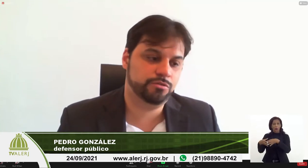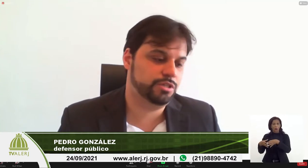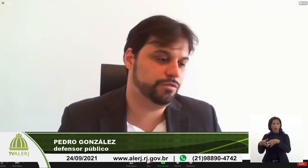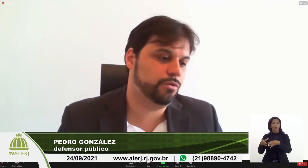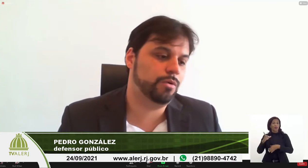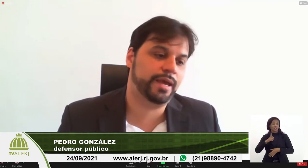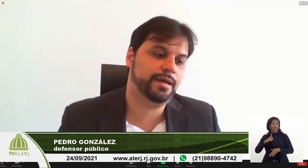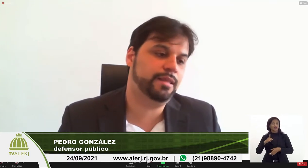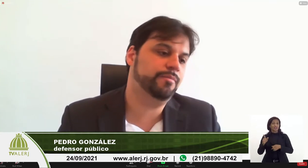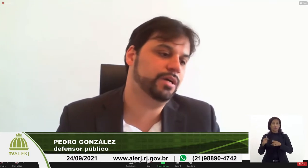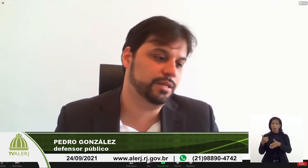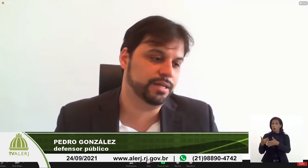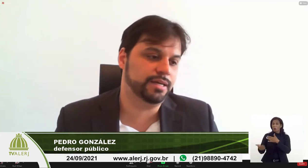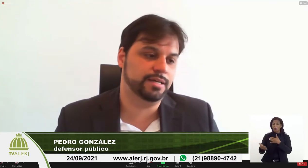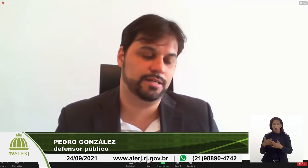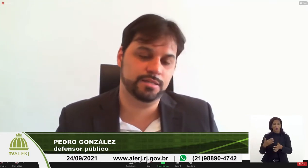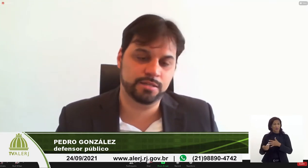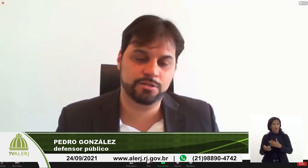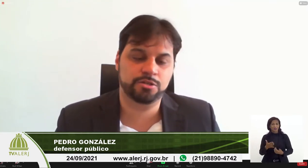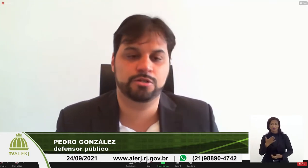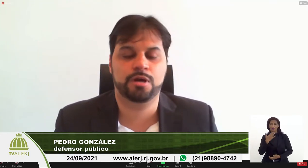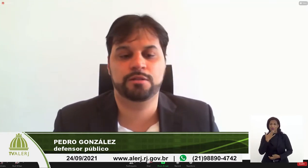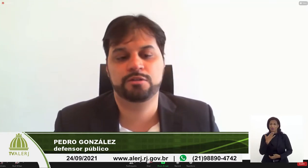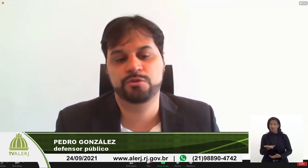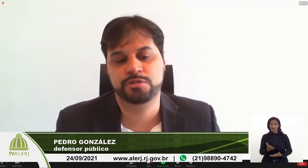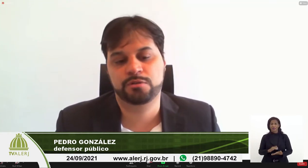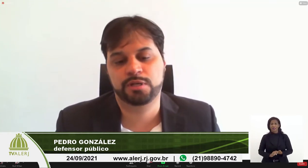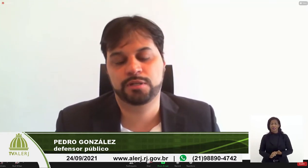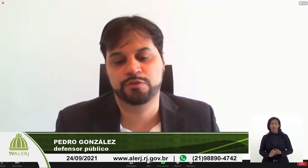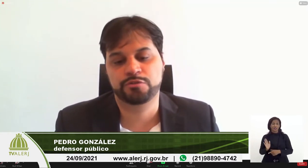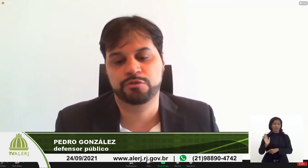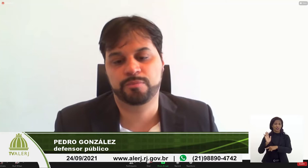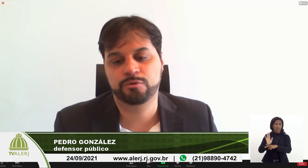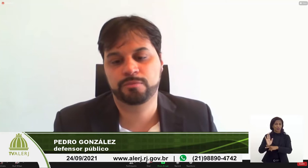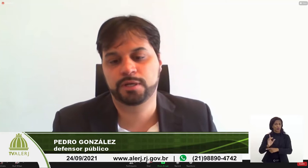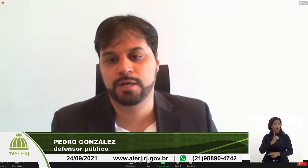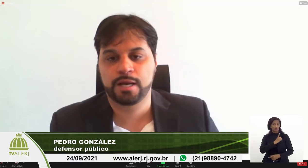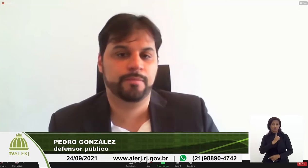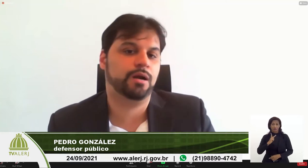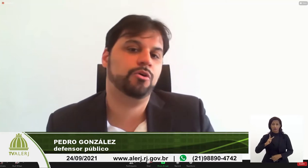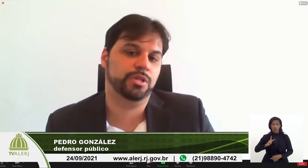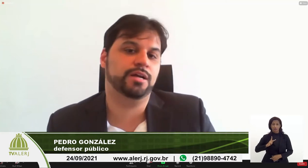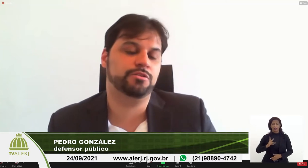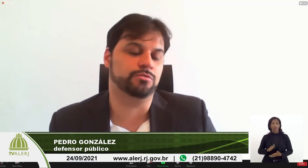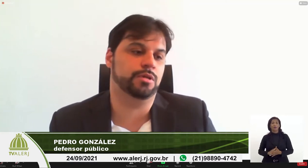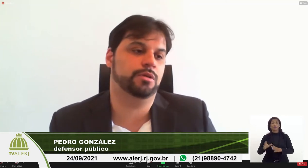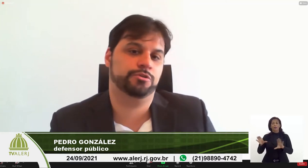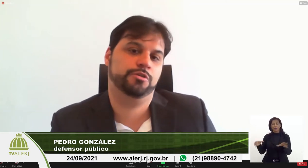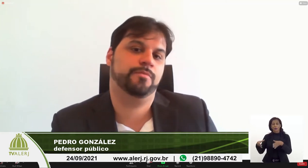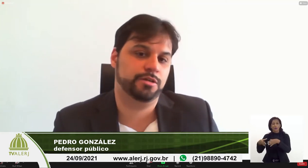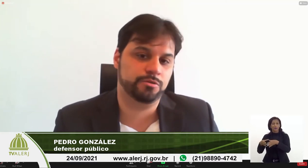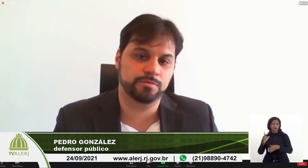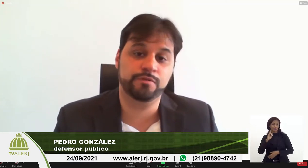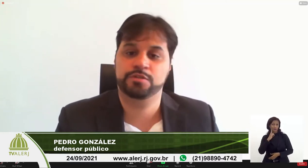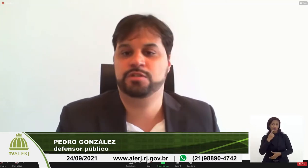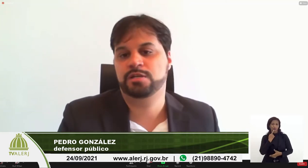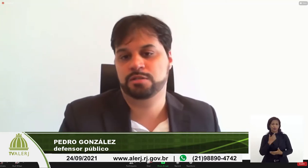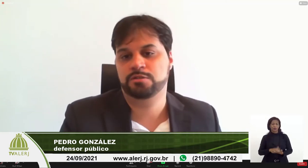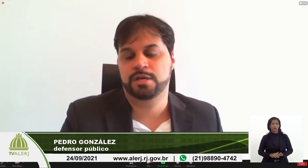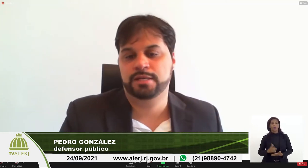atende inclusive qualquer demanda que seja de atribuição da defensoria pública para a comunidade os demais